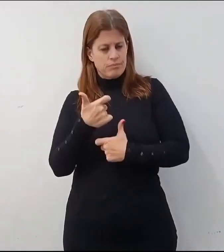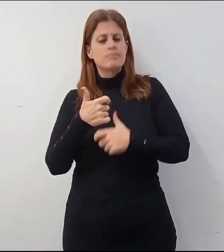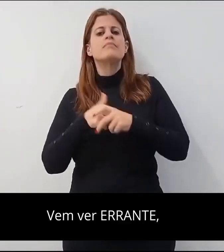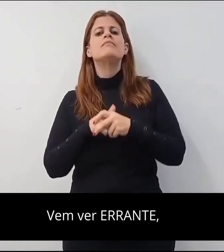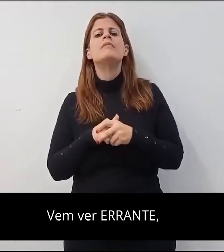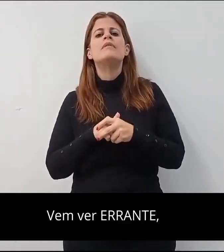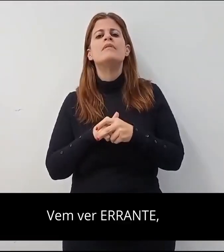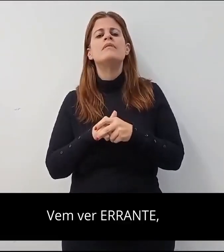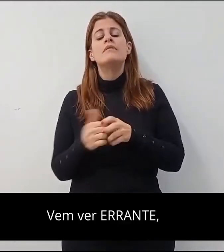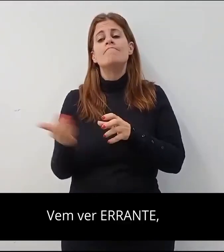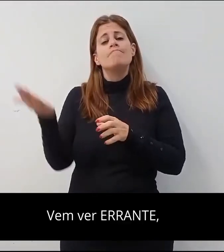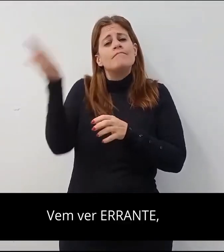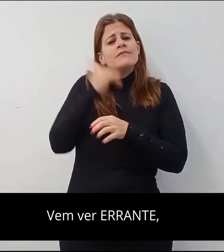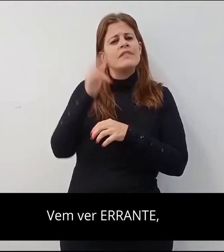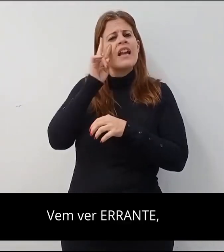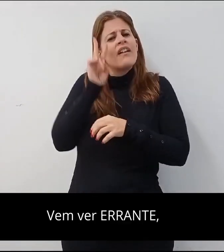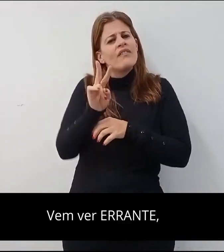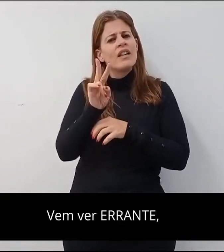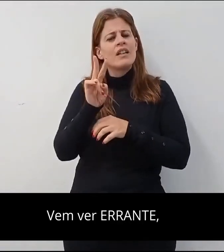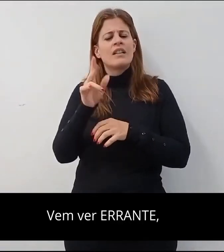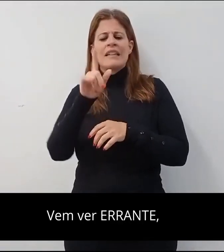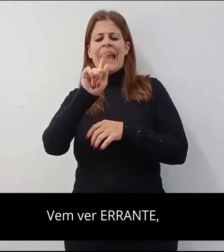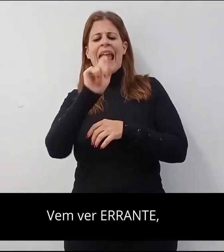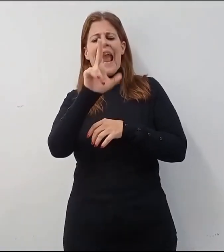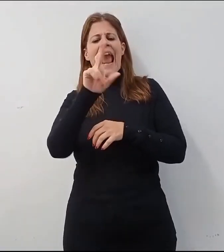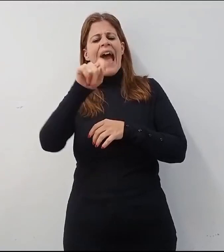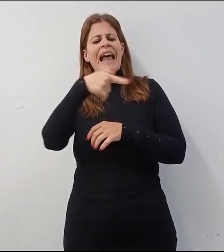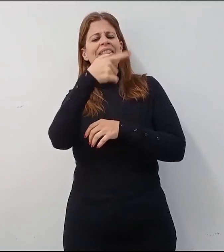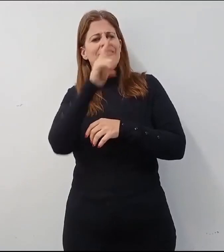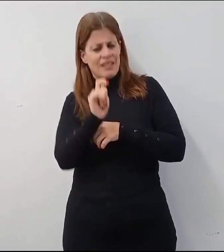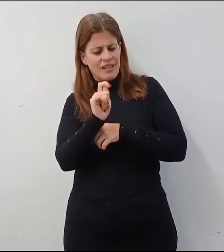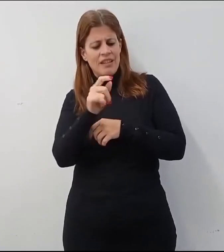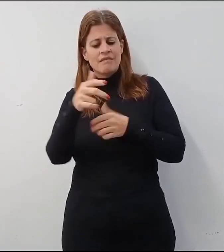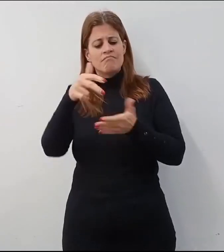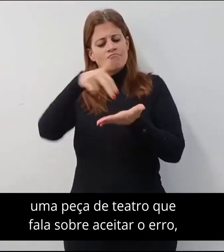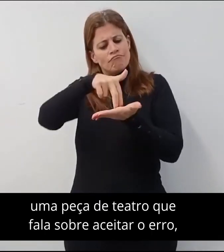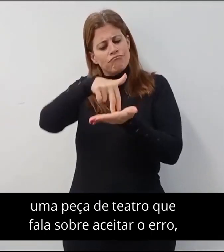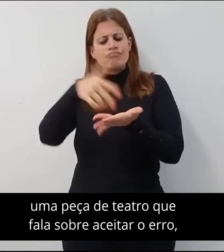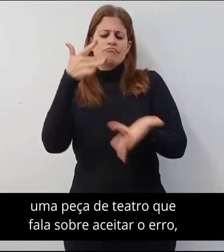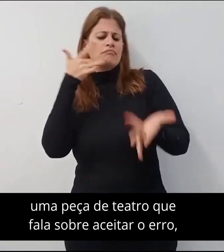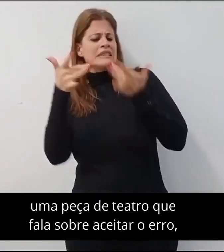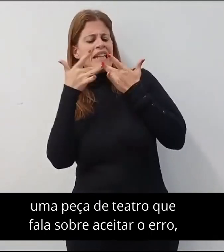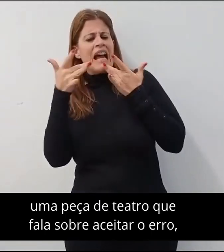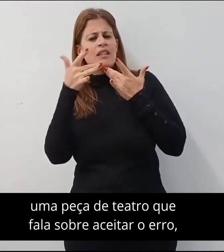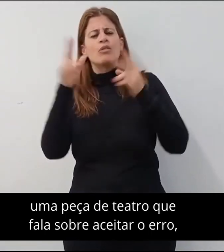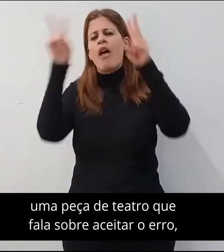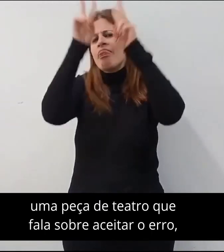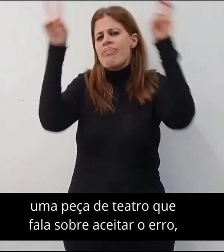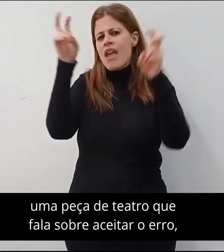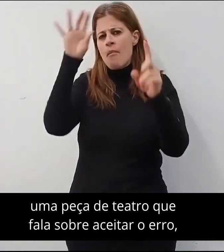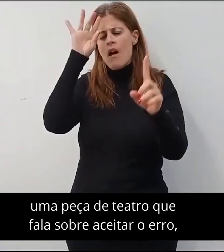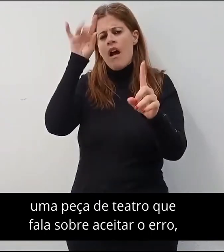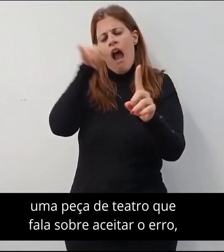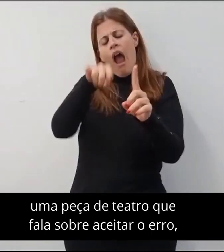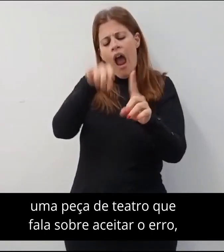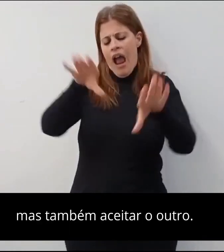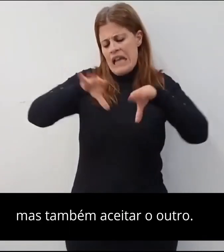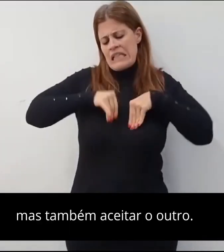Vem ver Errante, uma peça de teatro que fala sobre aceitar o erro, mas também